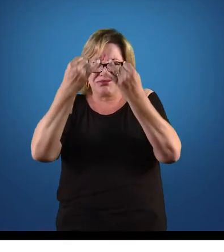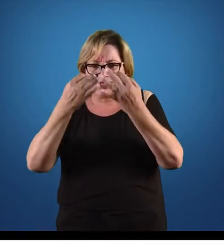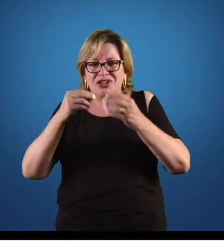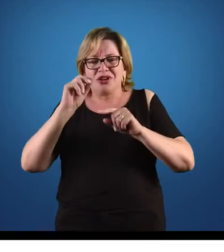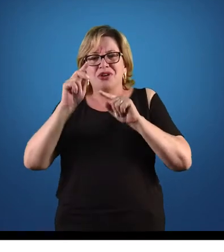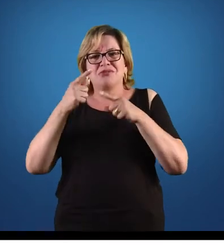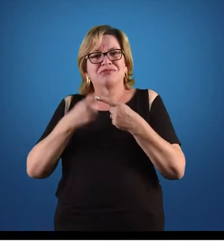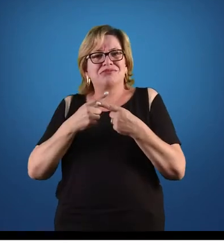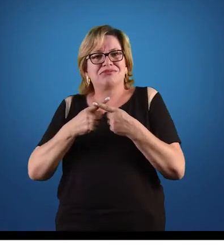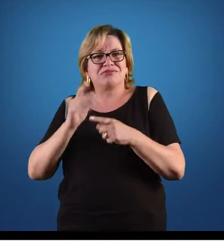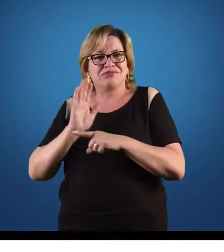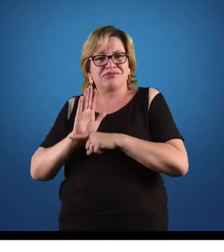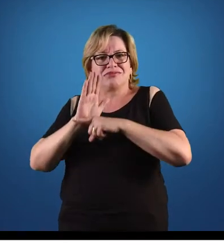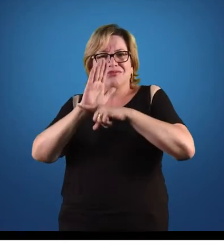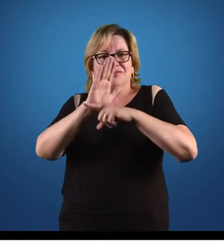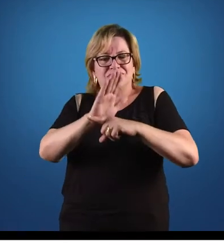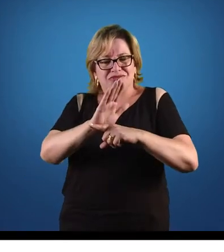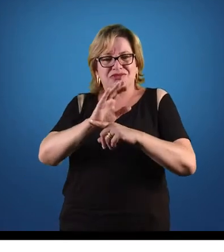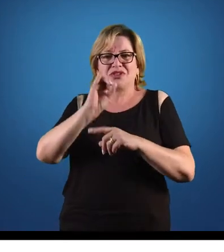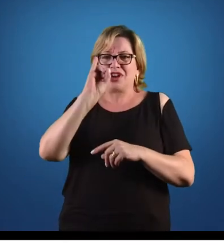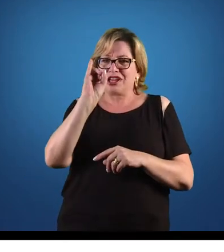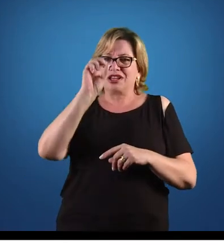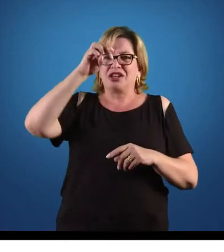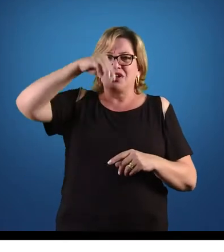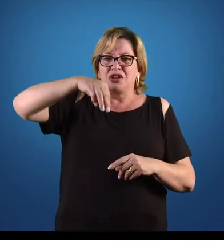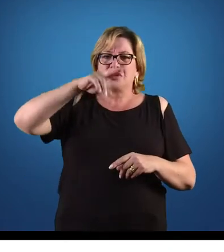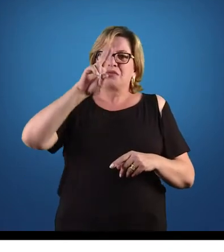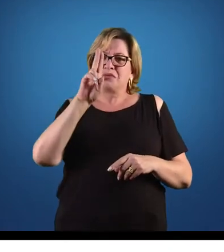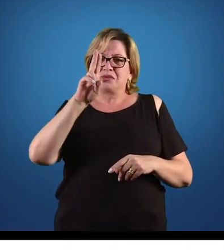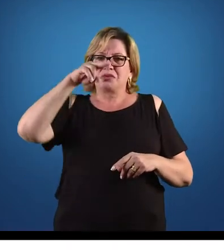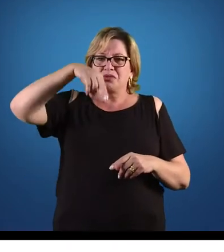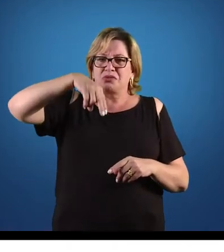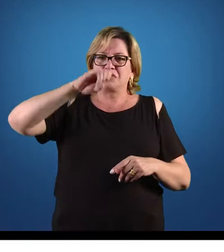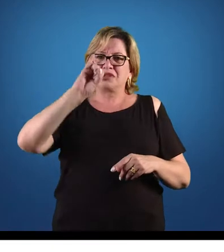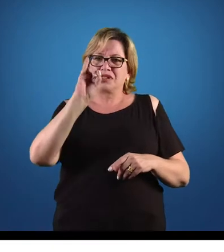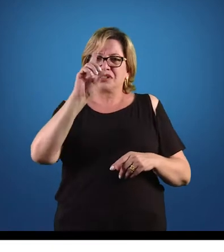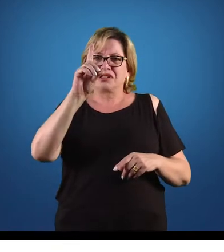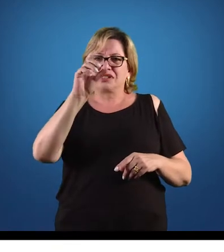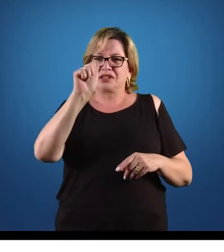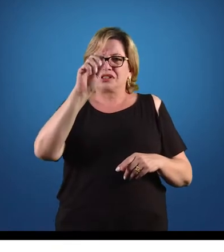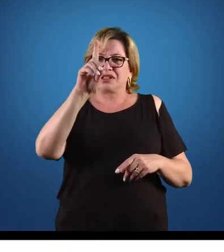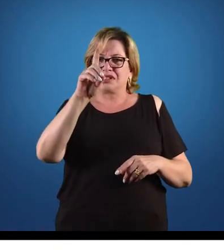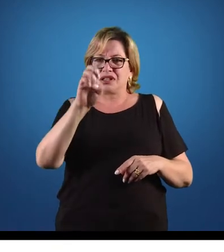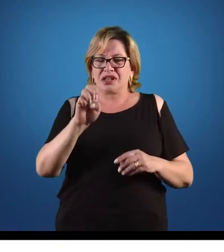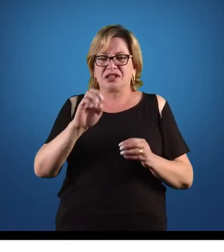as verminoses ajudam o sistema imune, depois de adulto a pessoa não desenvolve alergias.